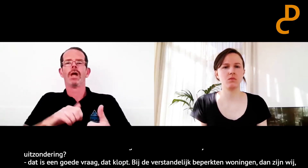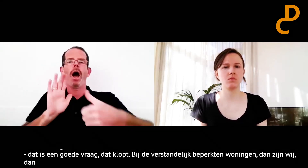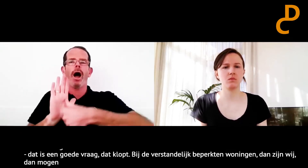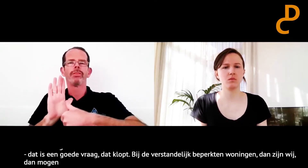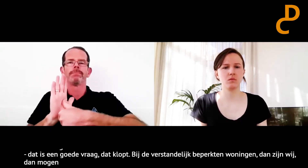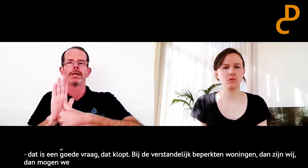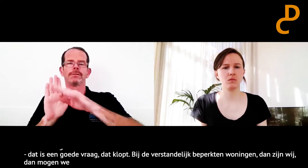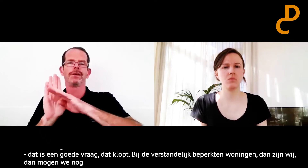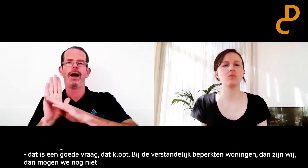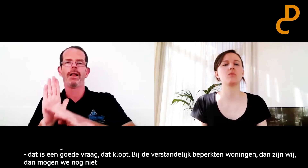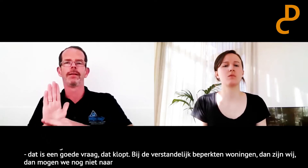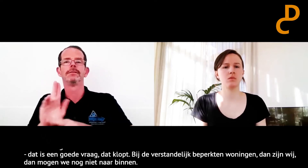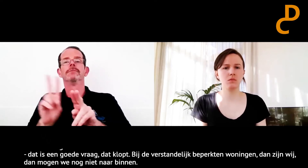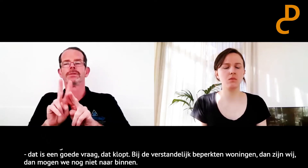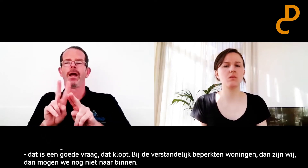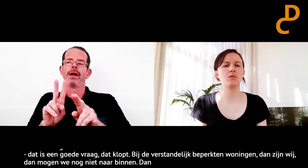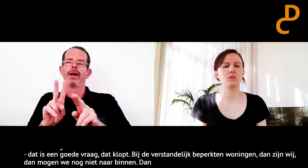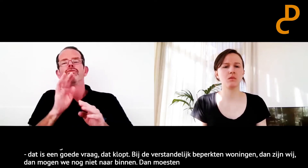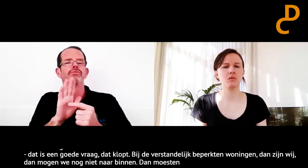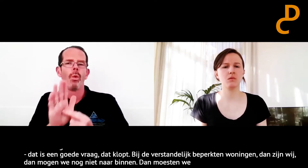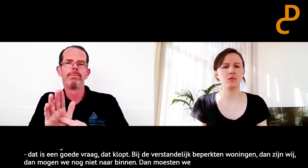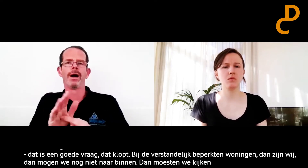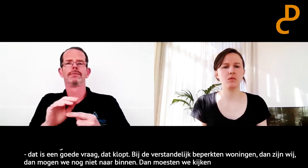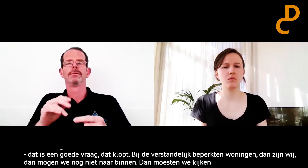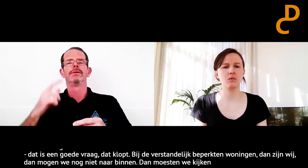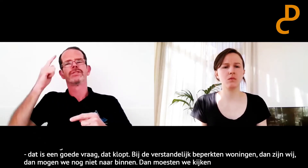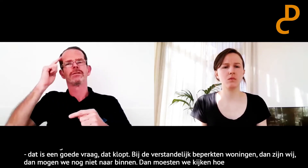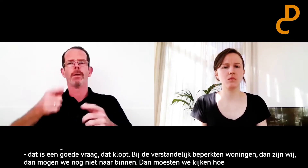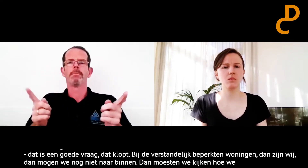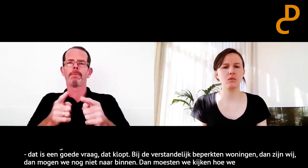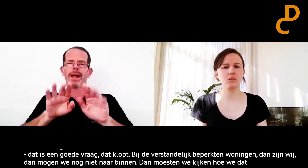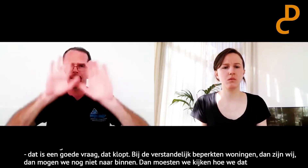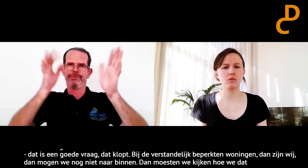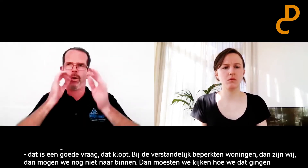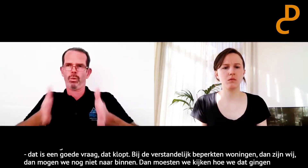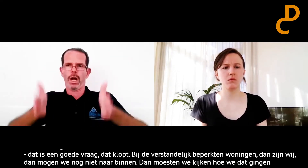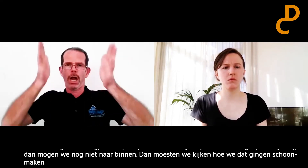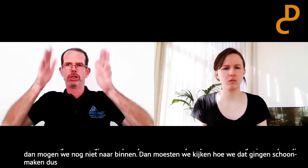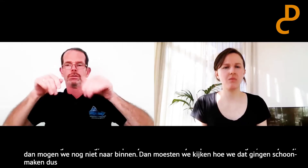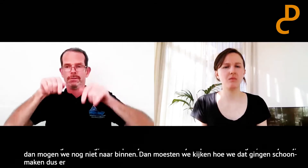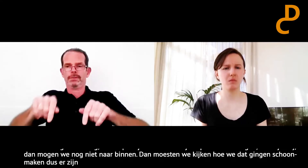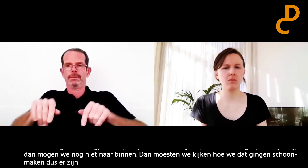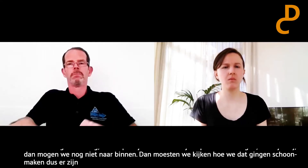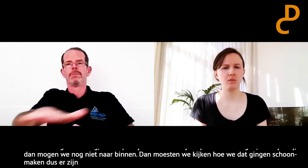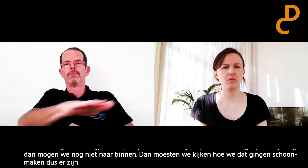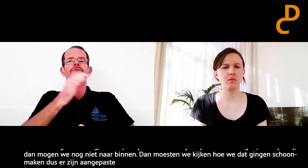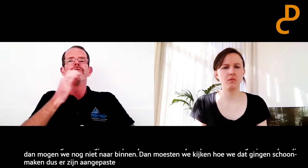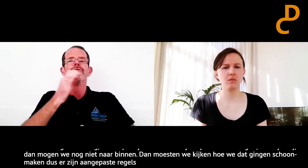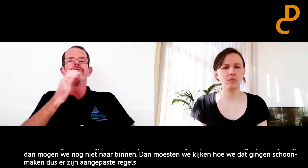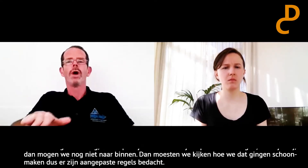kijken hoe we dat gingen schoonmaken. Dus er werden bij ons aangepaste regels bedacht. Bijvoorbeeld in zo'n woning. Dan